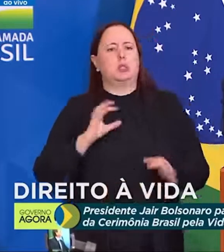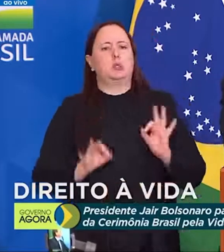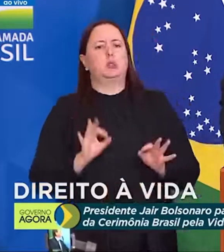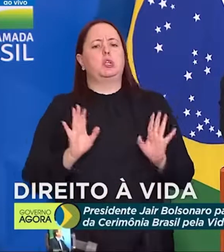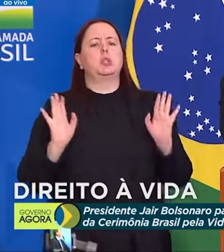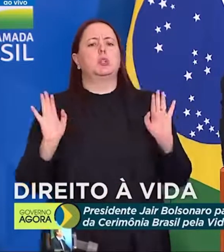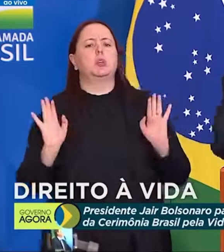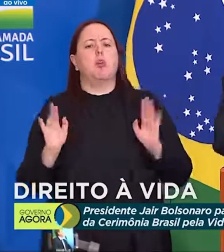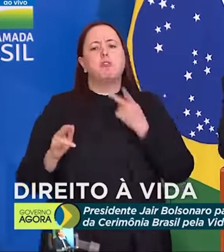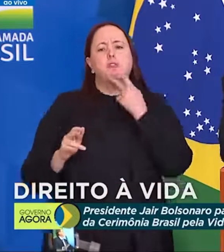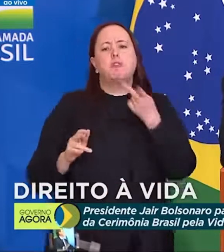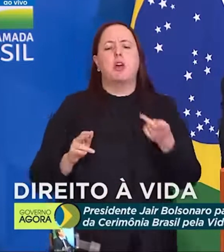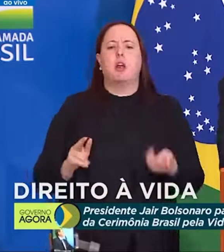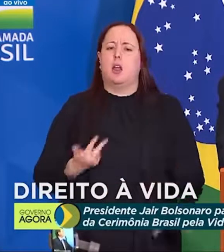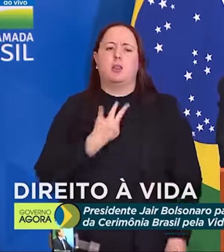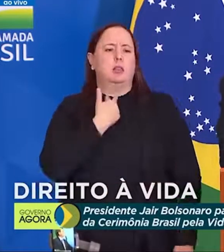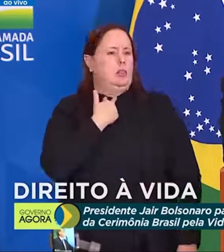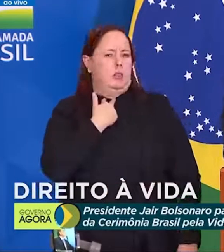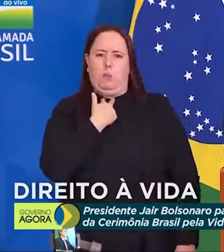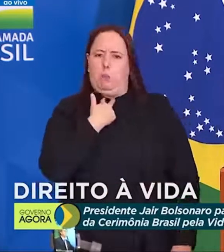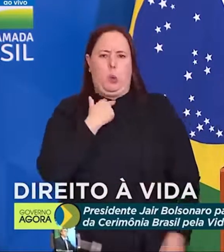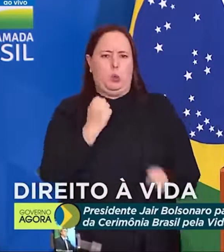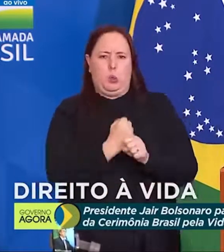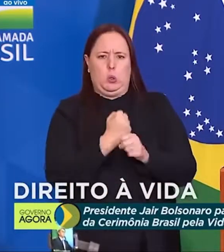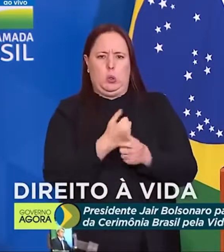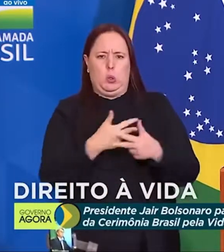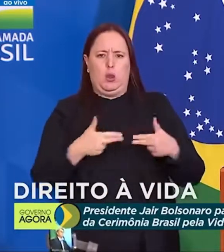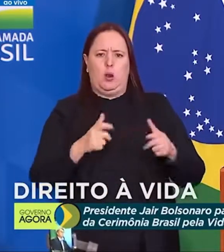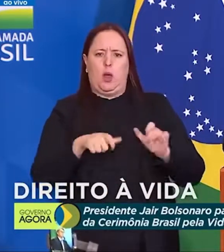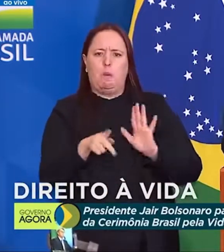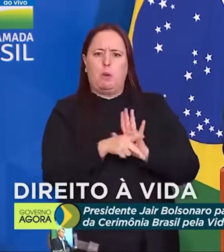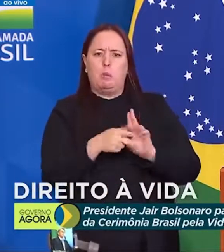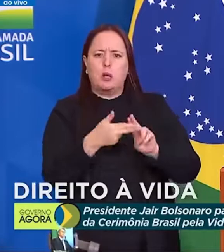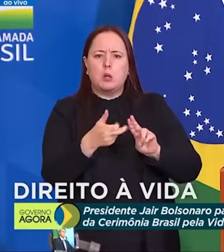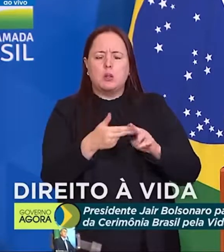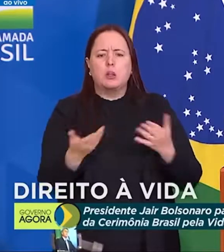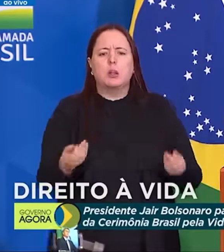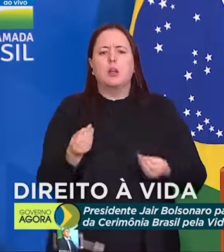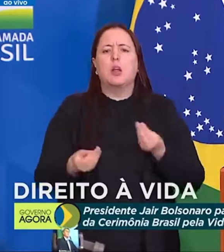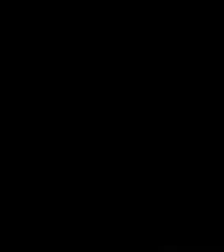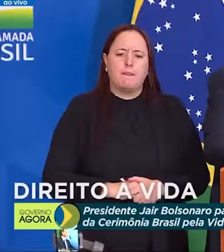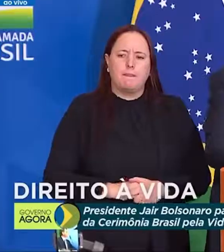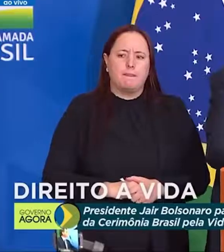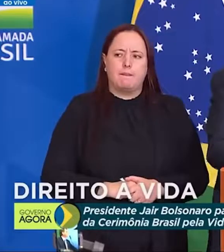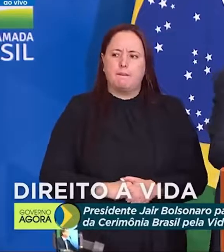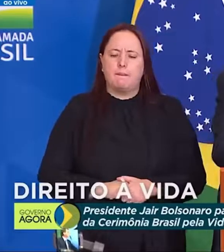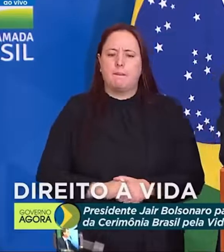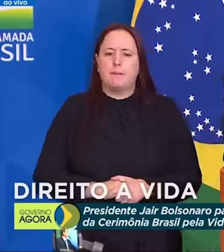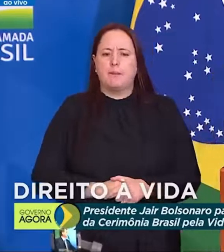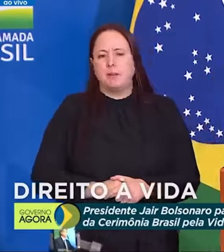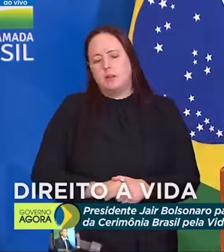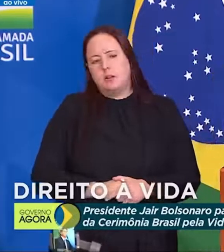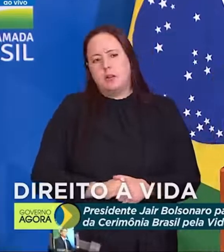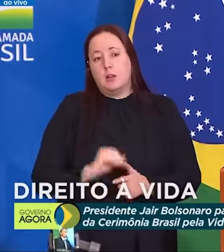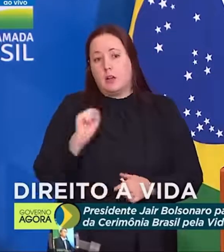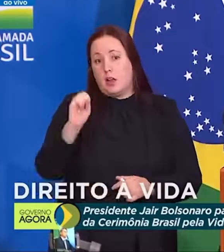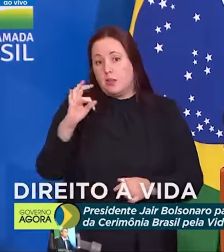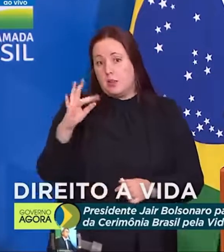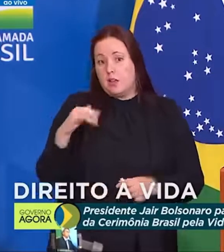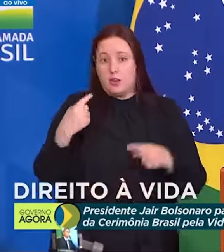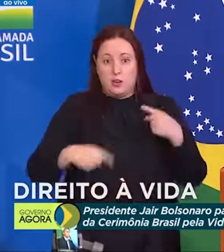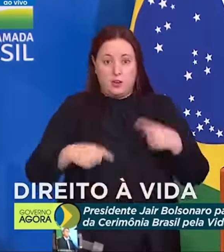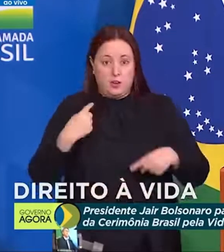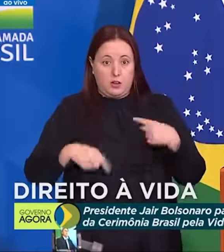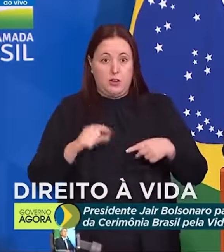diz não pode asfaltar a reserva indígena. E agora, para concluir, está o Supremo discutindo